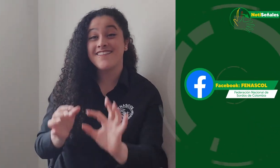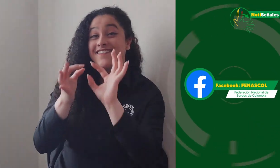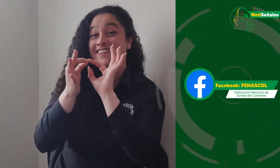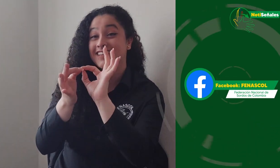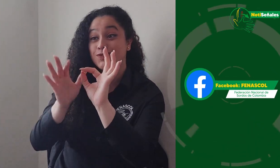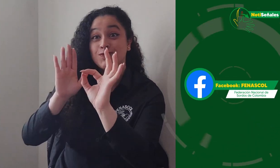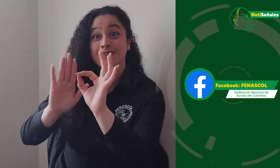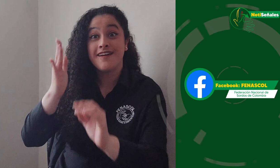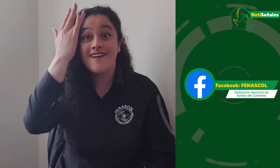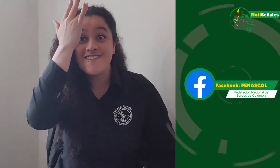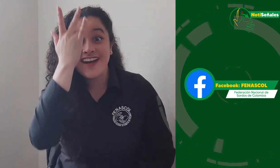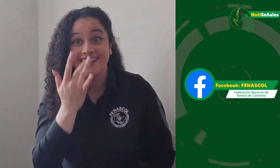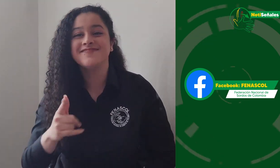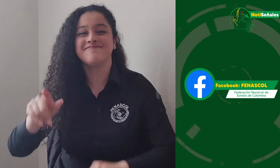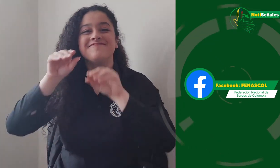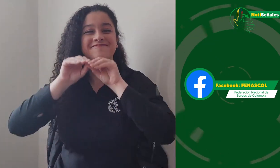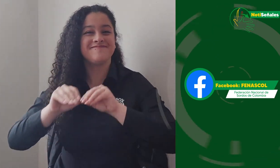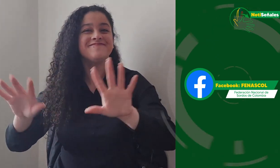En el Facebook de FENASCOL